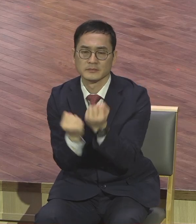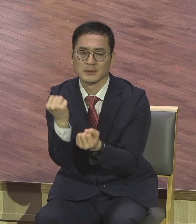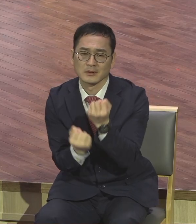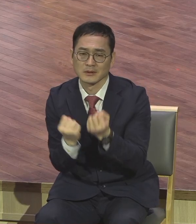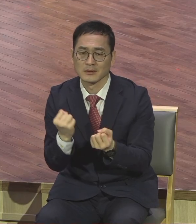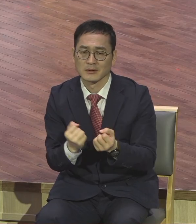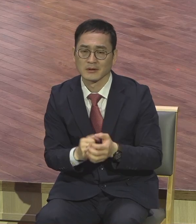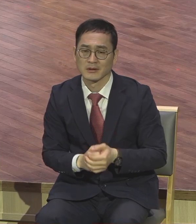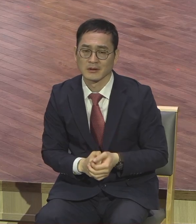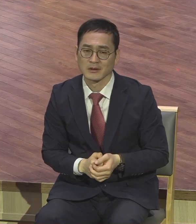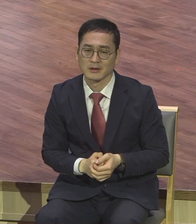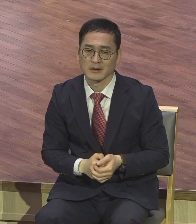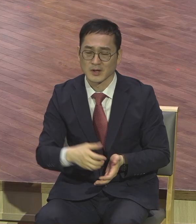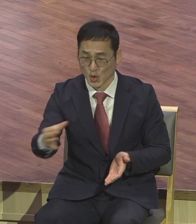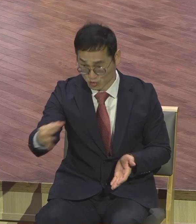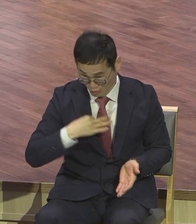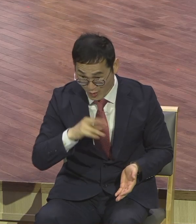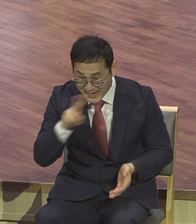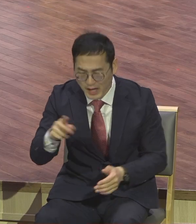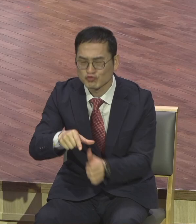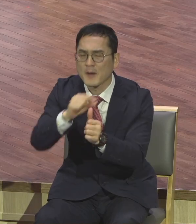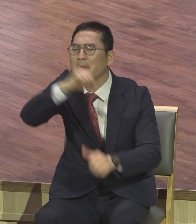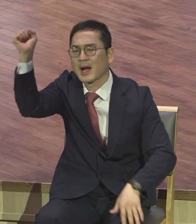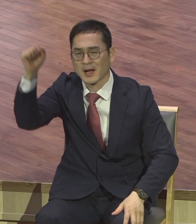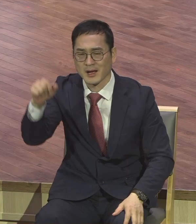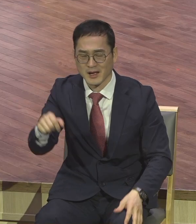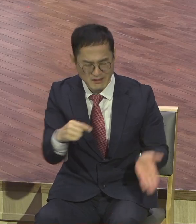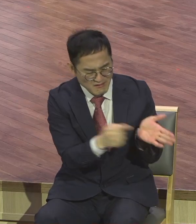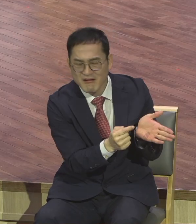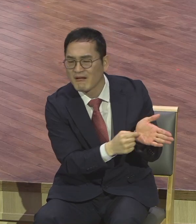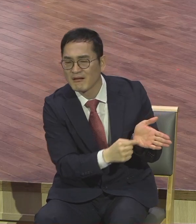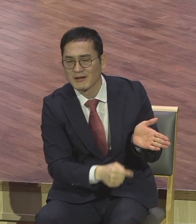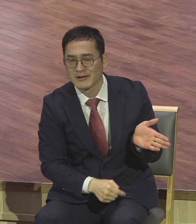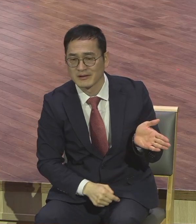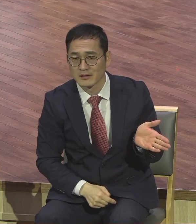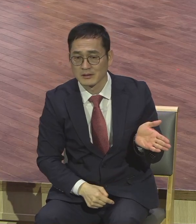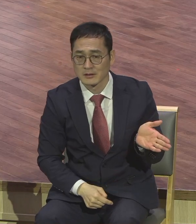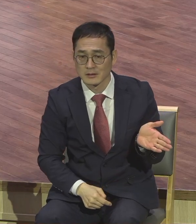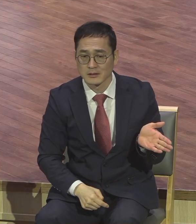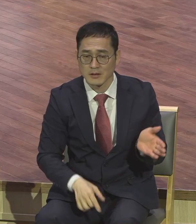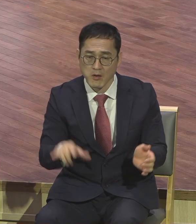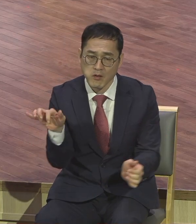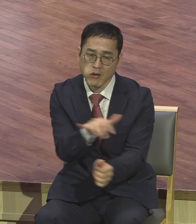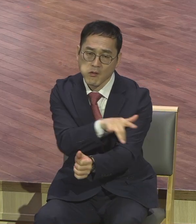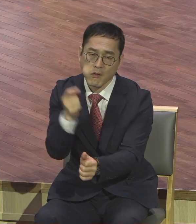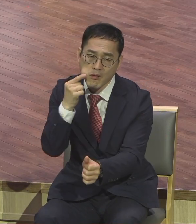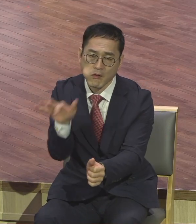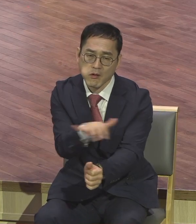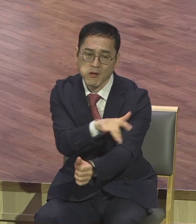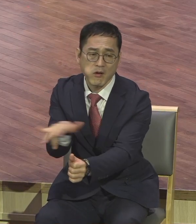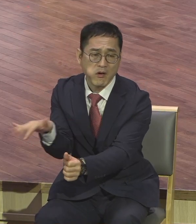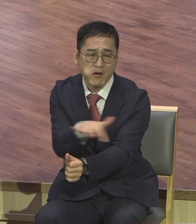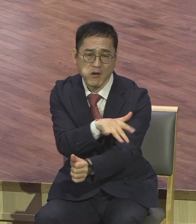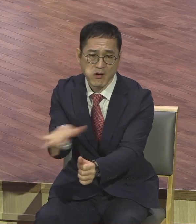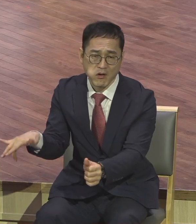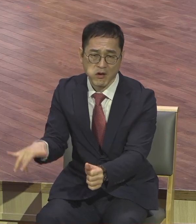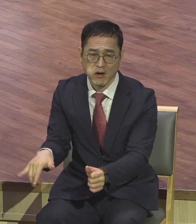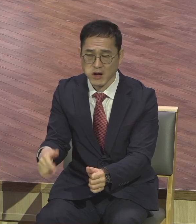기독교 타락이 이래 시작된 거예요. 한 천오백 년 흐르다 보니까 그래서 마틴 루턴은